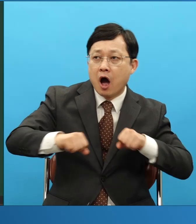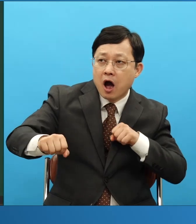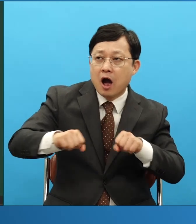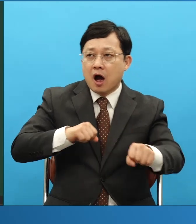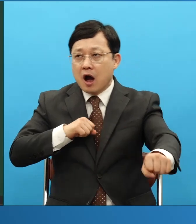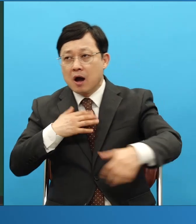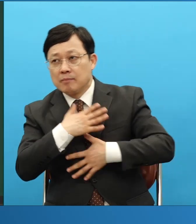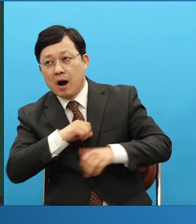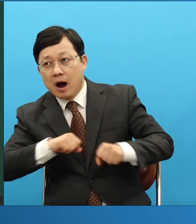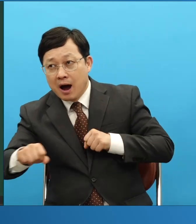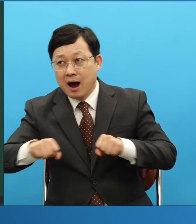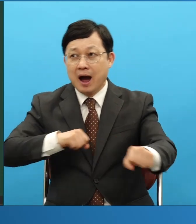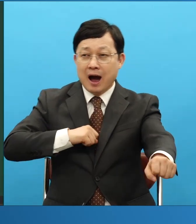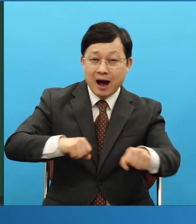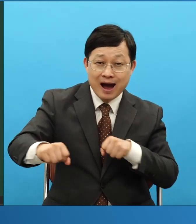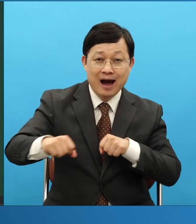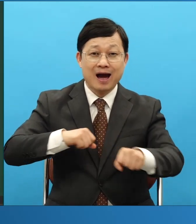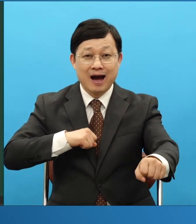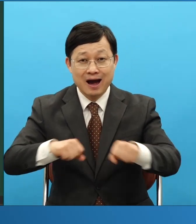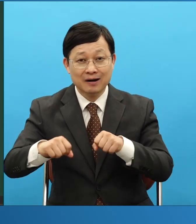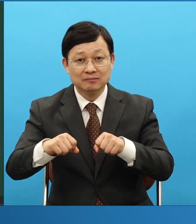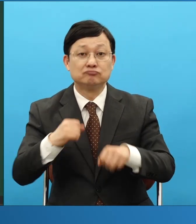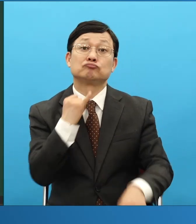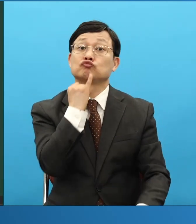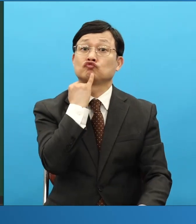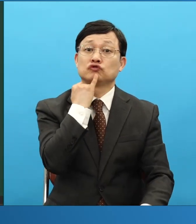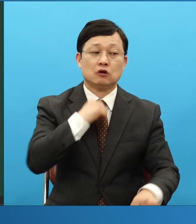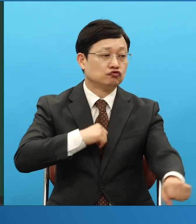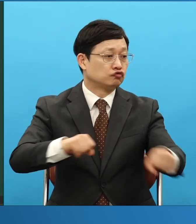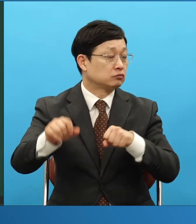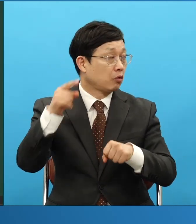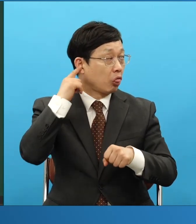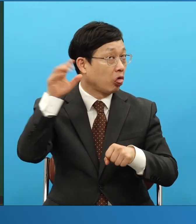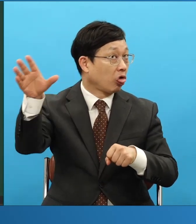그렇죠 애들은 움직이는데 연결매수 확 확인해요